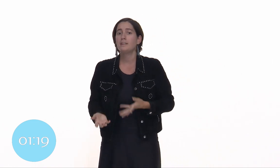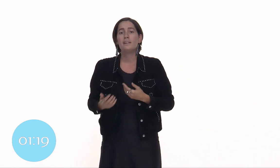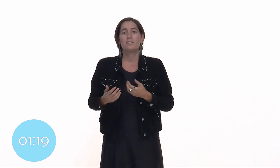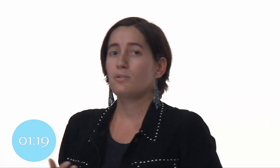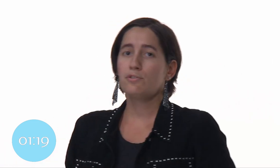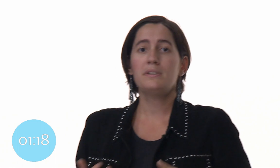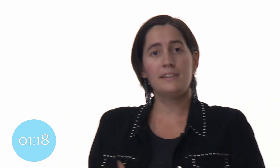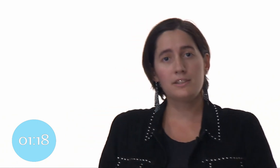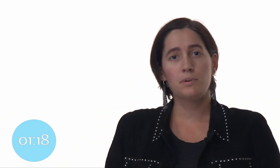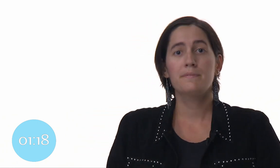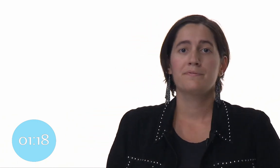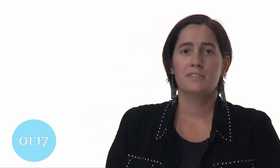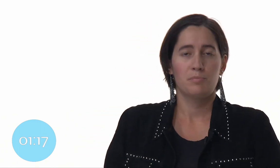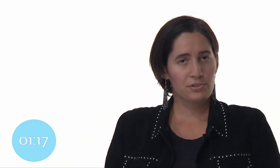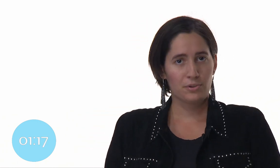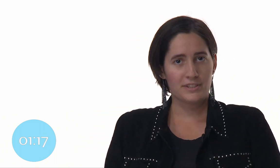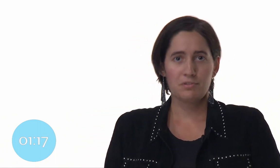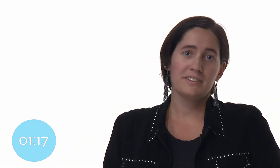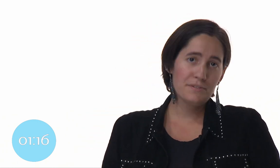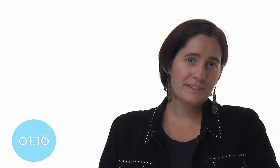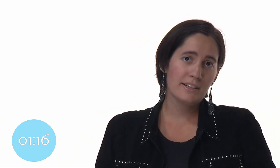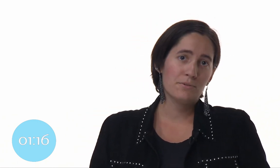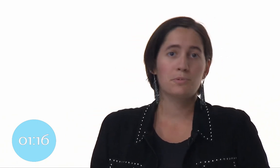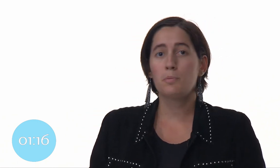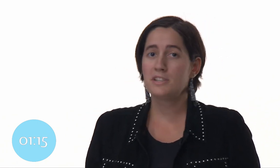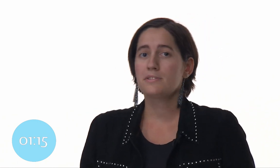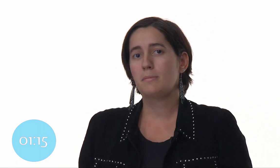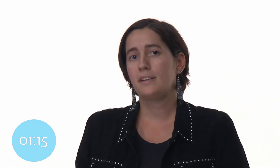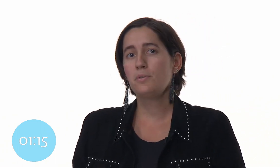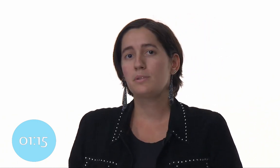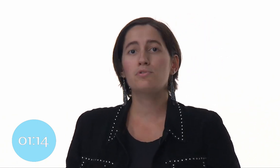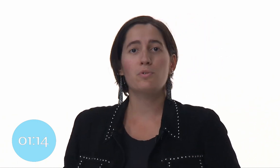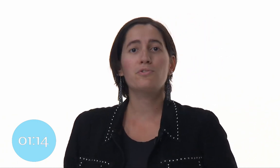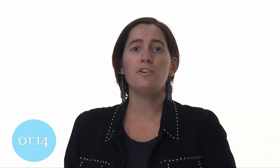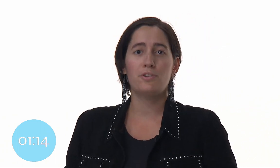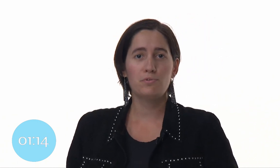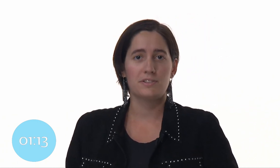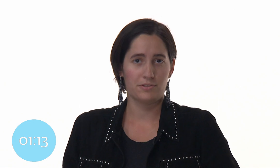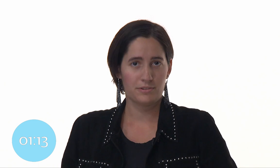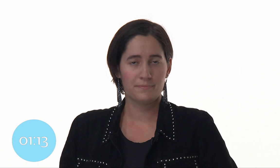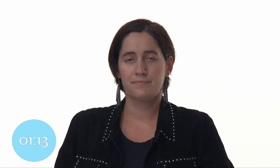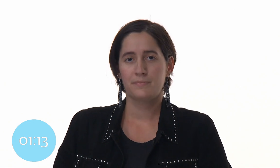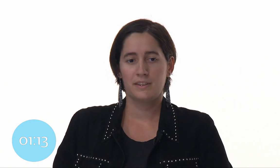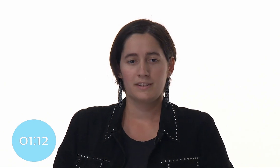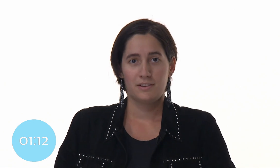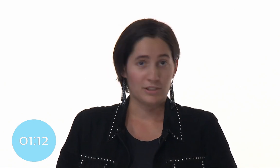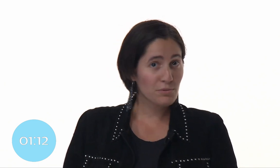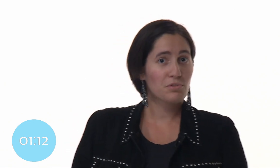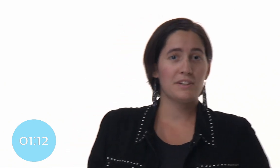que le son est atténué, puisque ça devient difficile de se propager dans un matériau qui bouge autant dans tous les sens. On a donc trouvé la